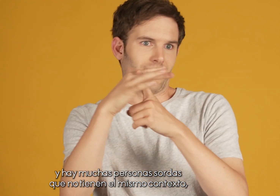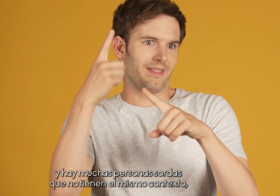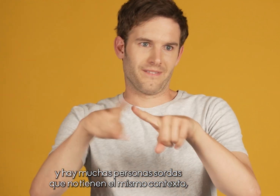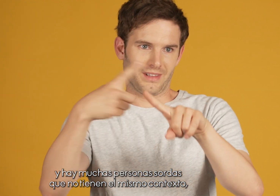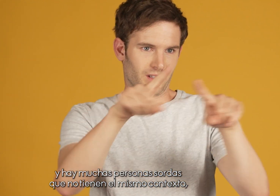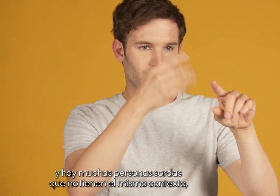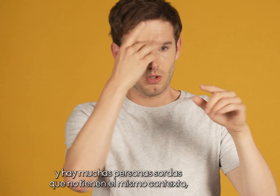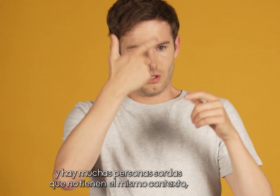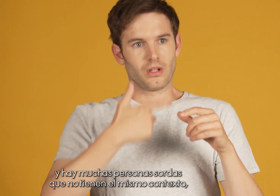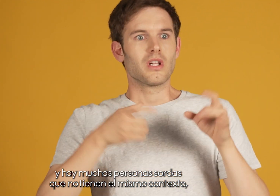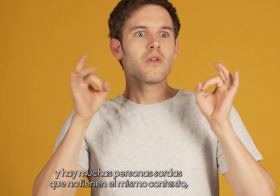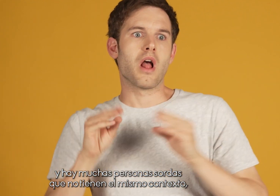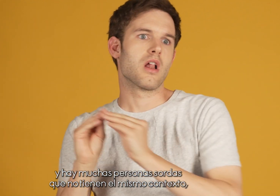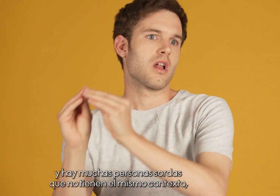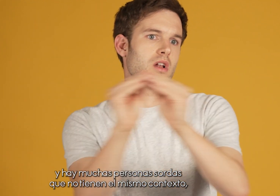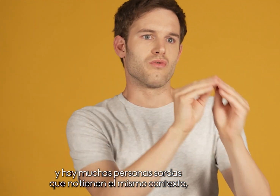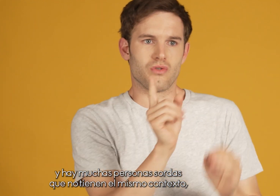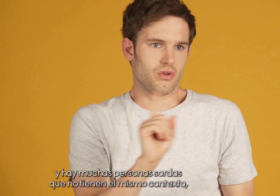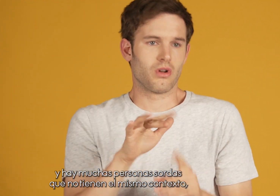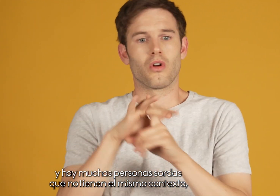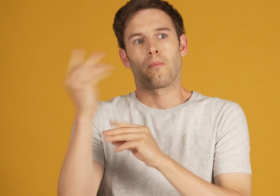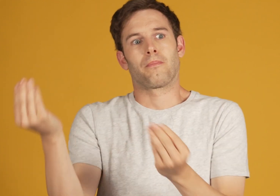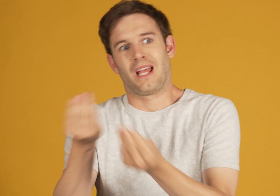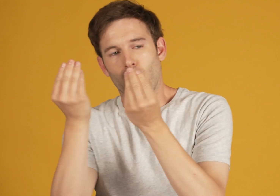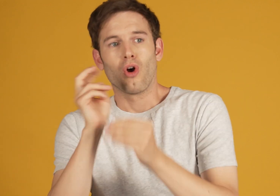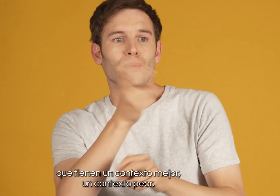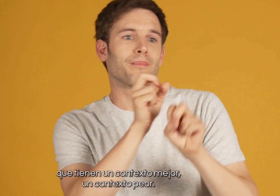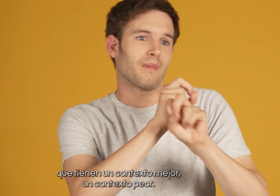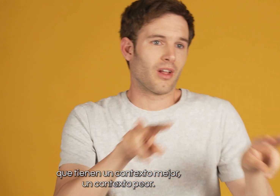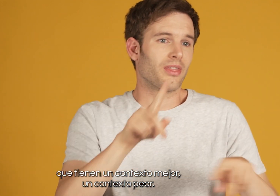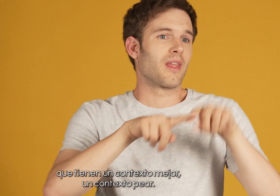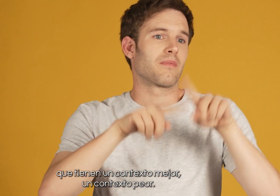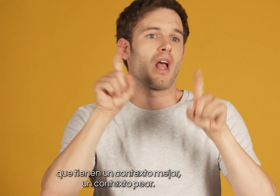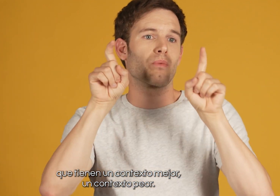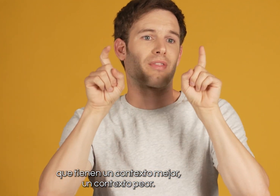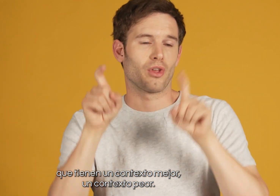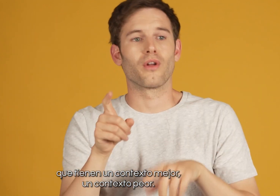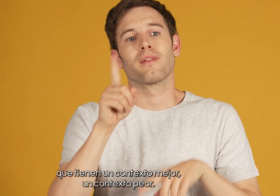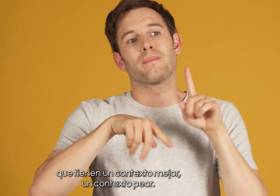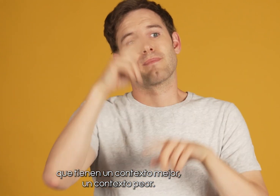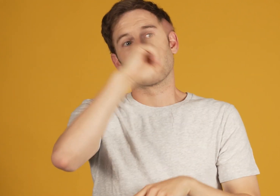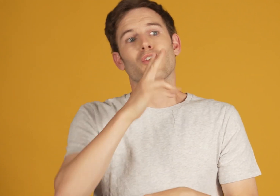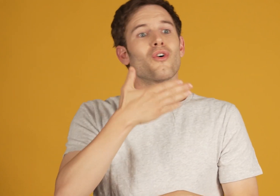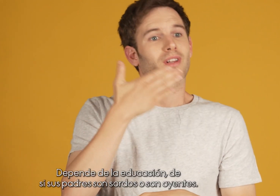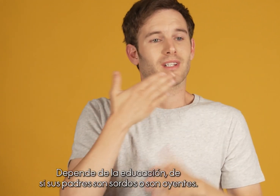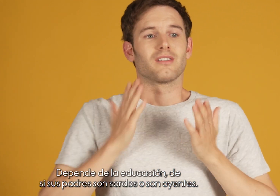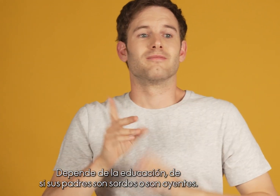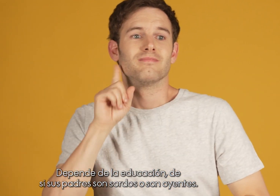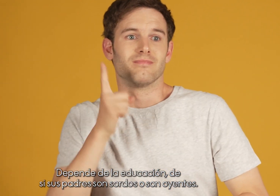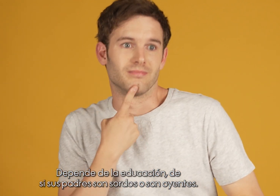muchas personas sordas que no tienen el mismo contexto, que tienen un contexto mejor, un contexto peor. Depende de la educación,